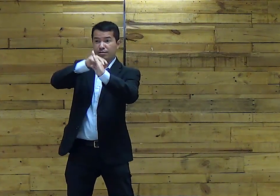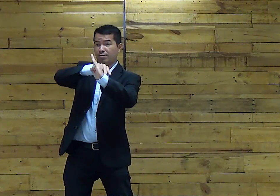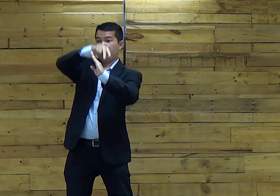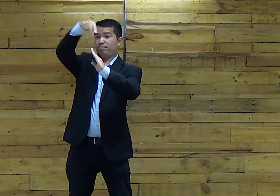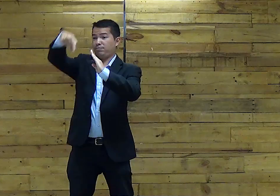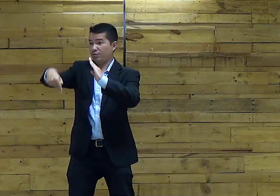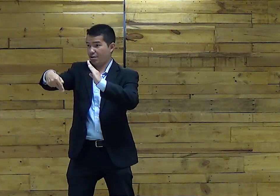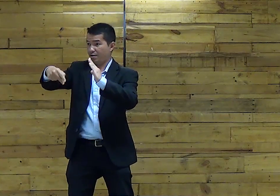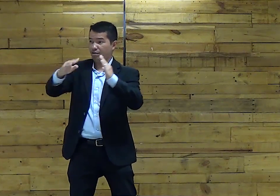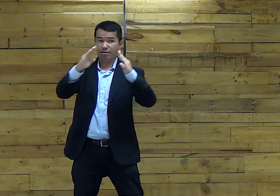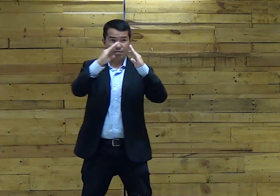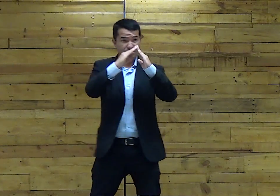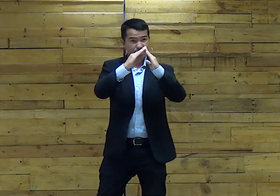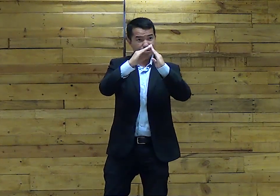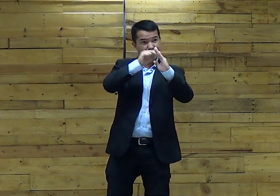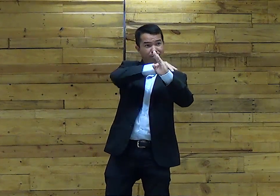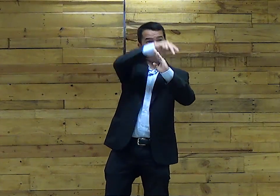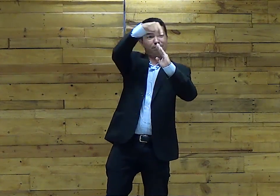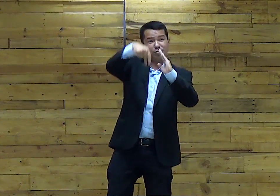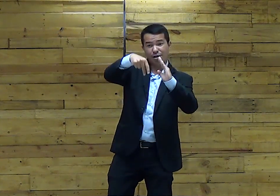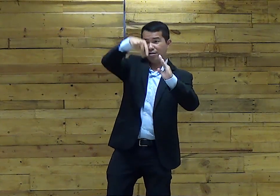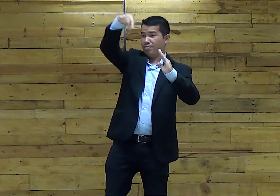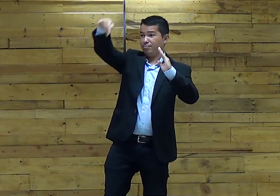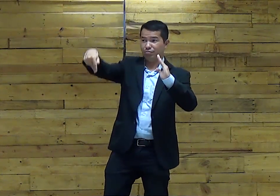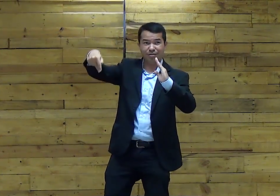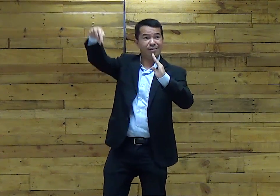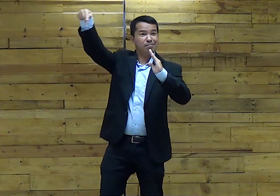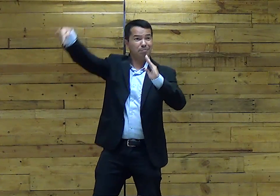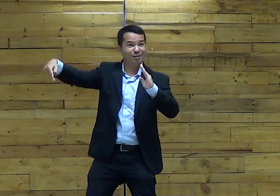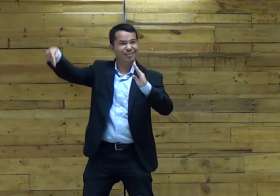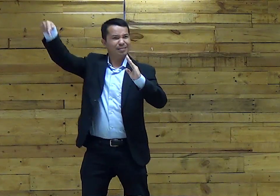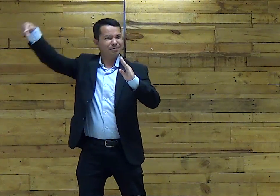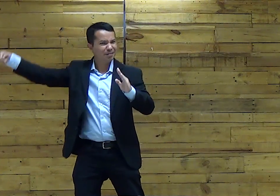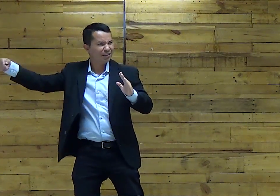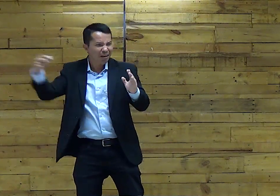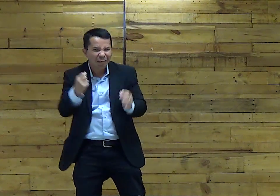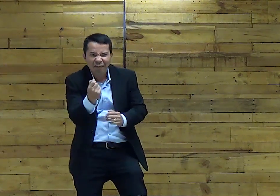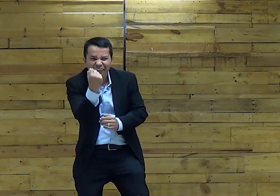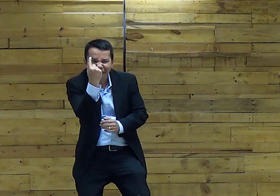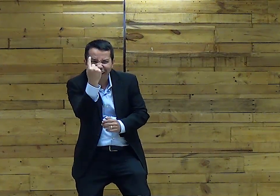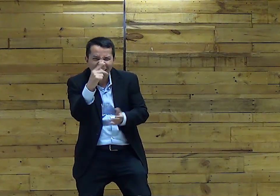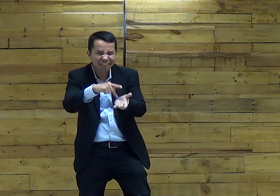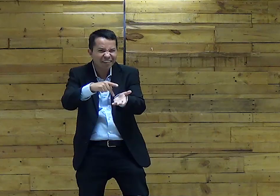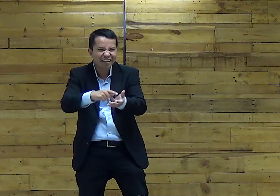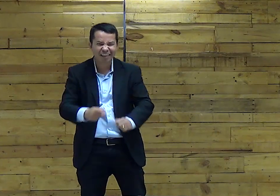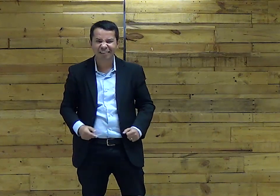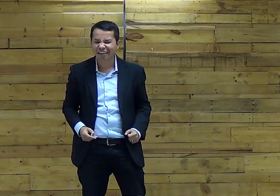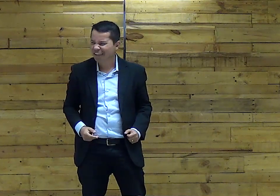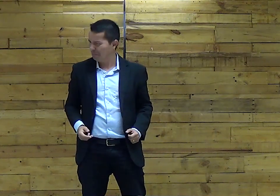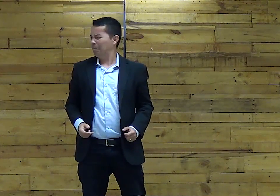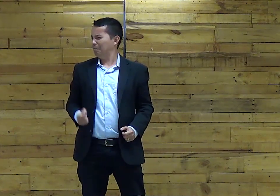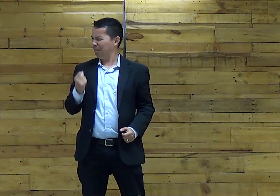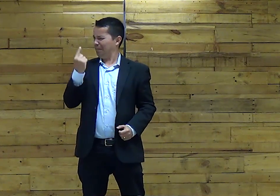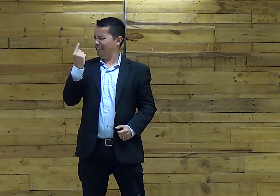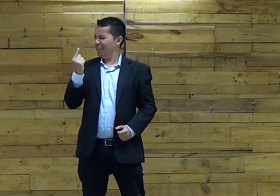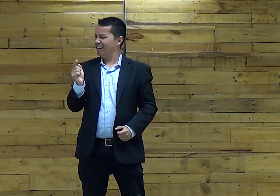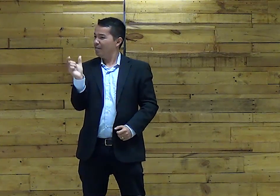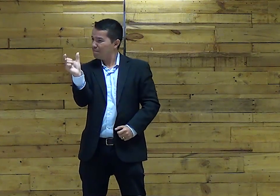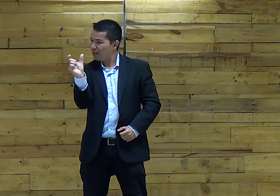Saltar Significa Esse saltar Do anjo É estranho Não é? Não é